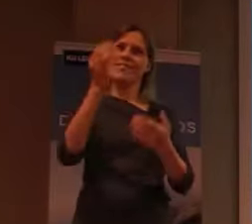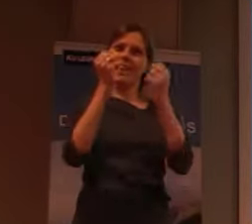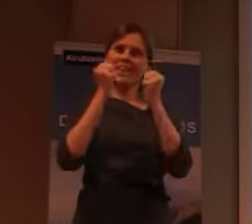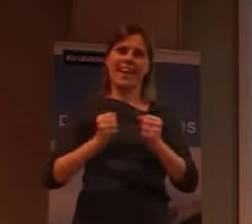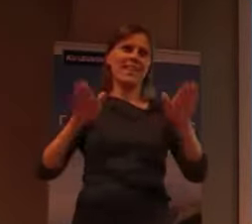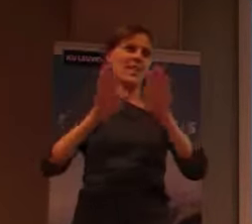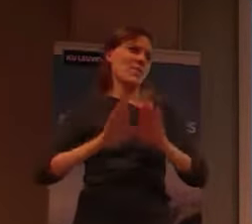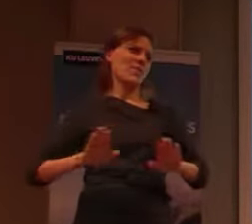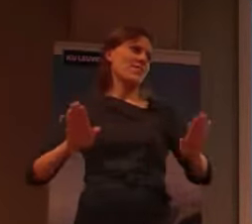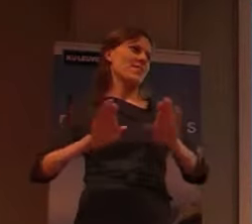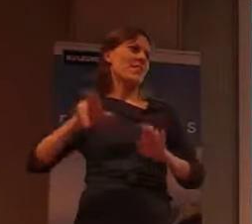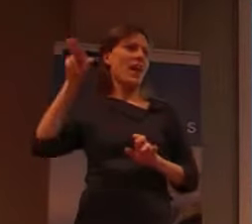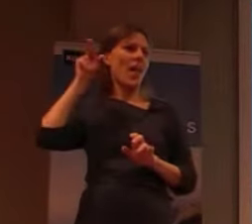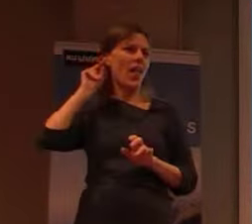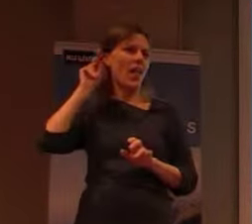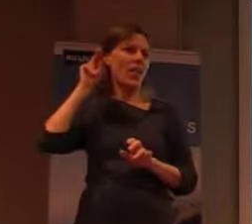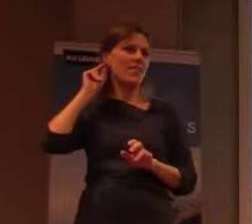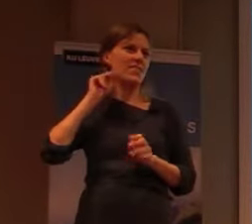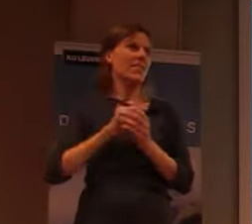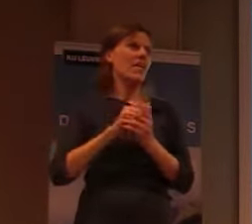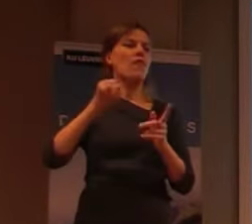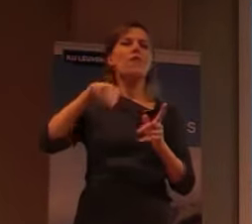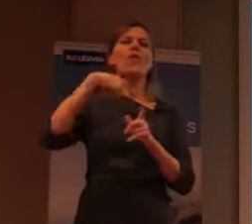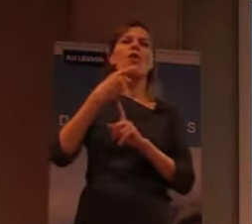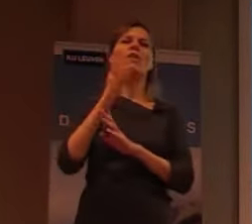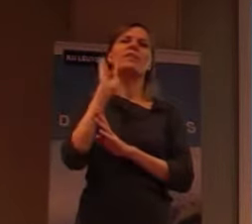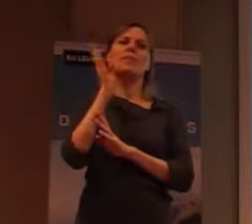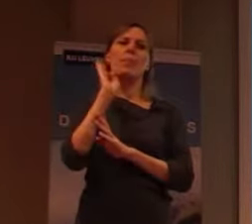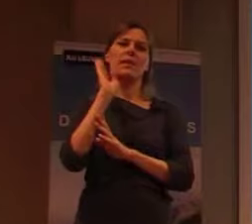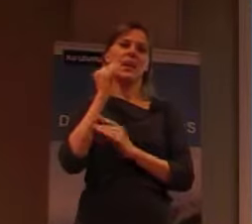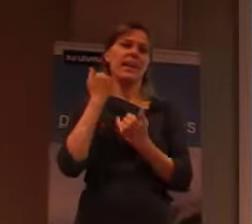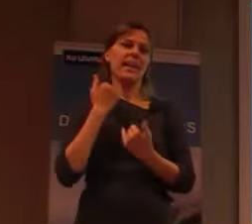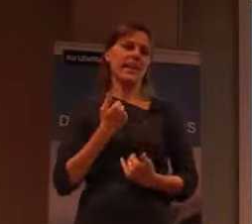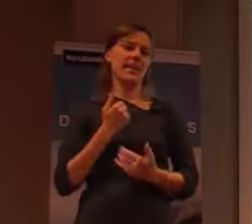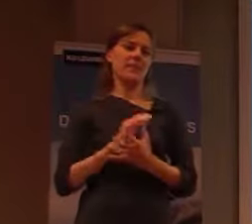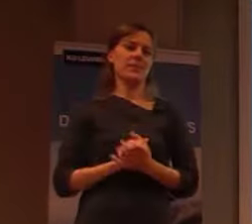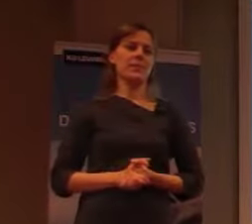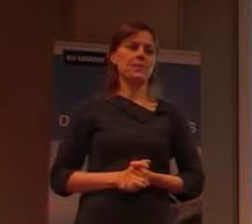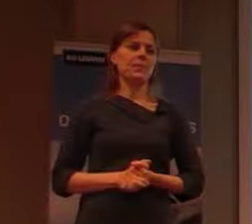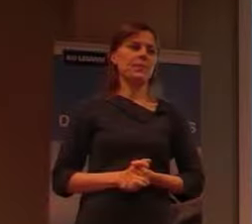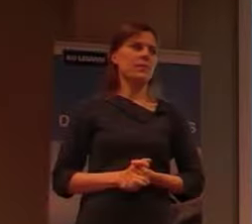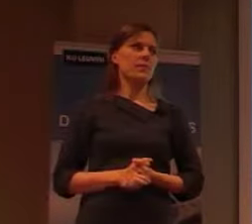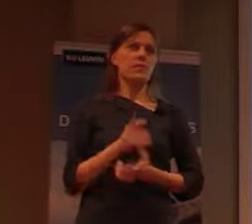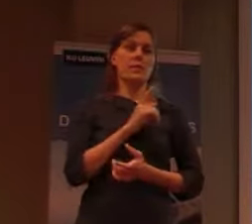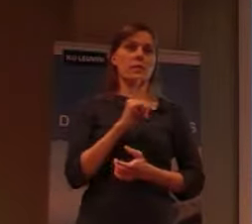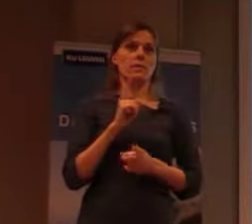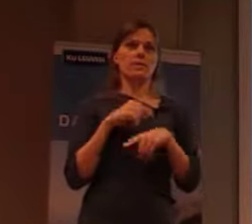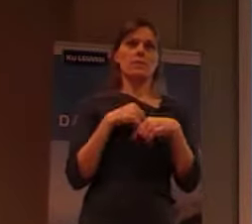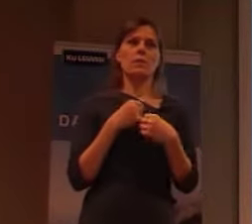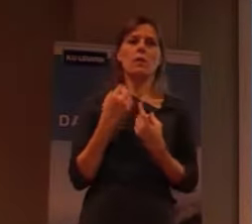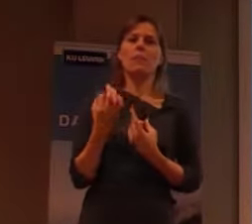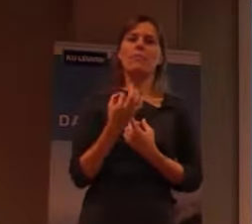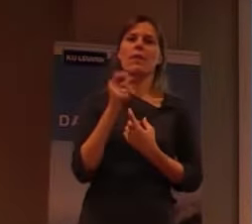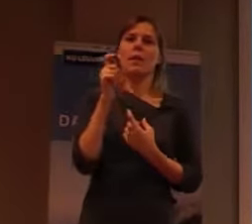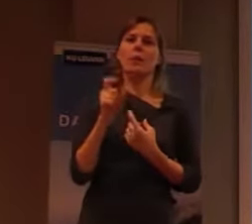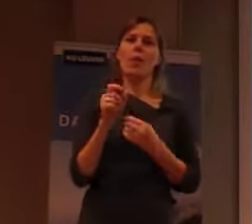luisteren naar wat de volgende spreker te vertellen heeft. Het is niet de minste, het gaat